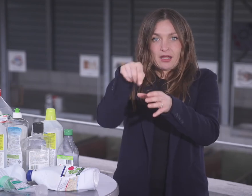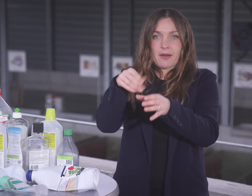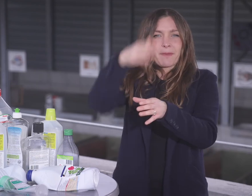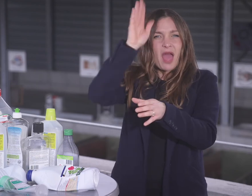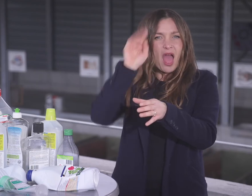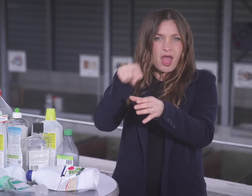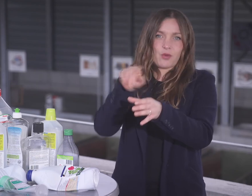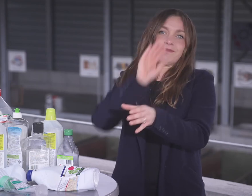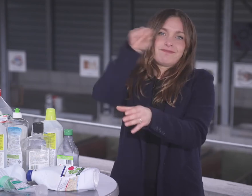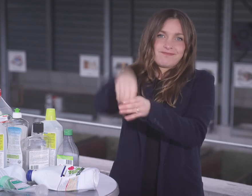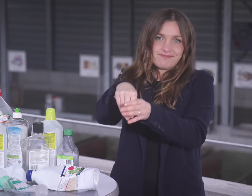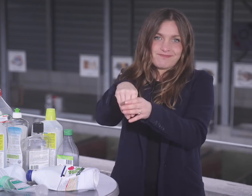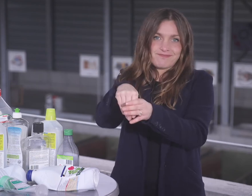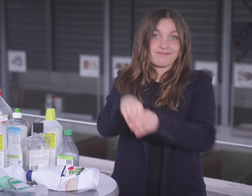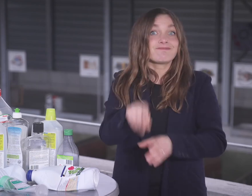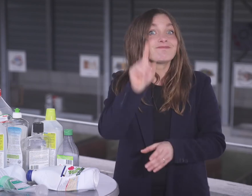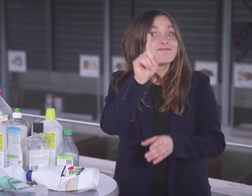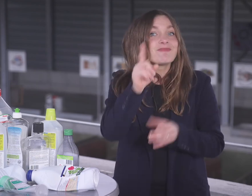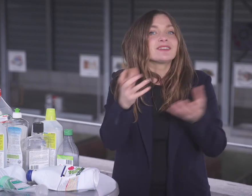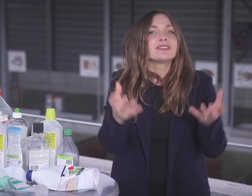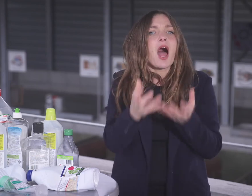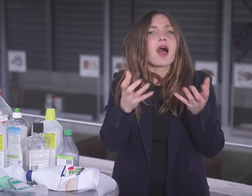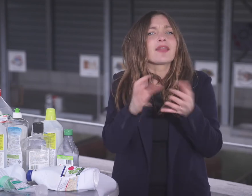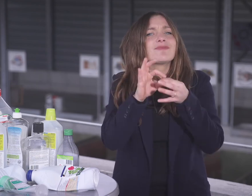Ebenso werden Elektrogeräte separat entsorgt.